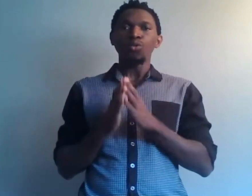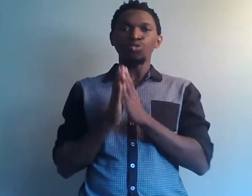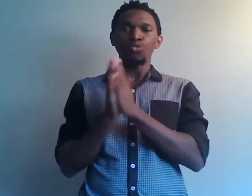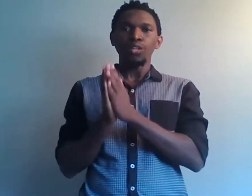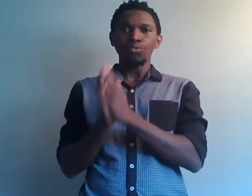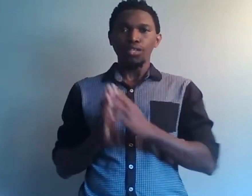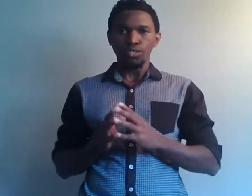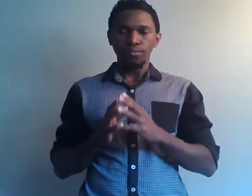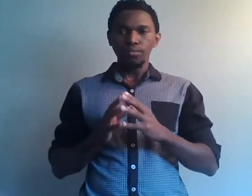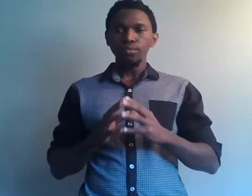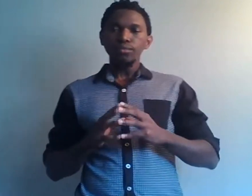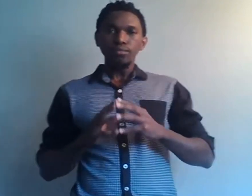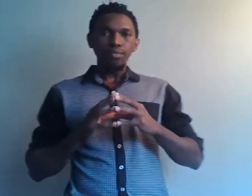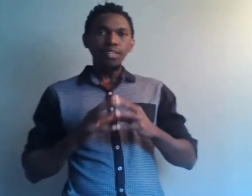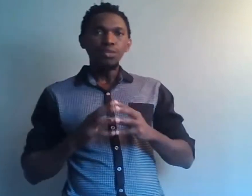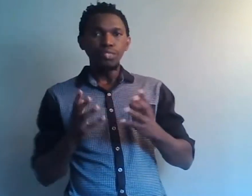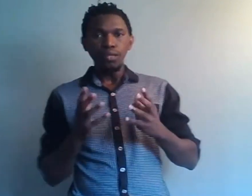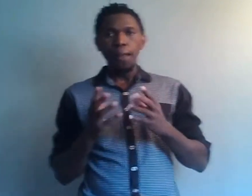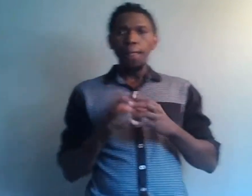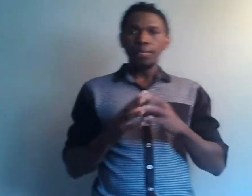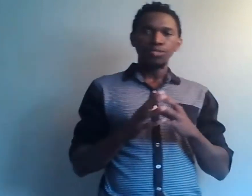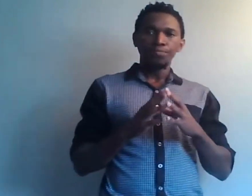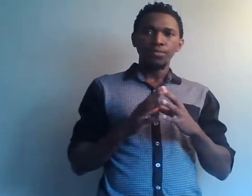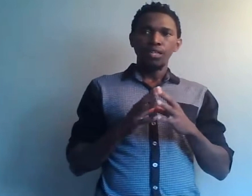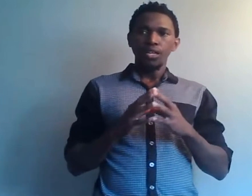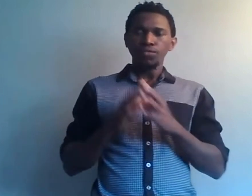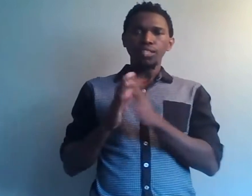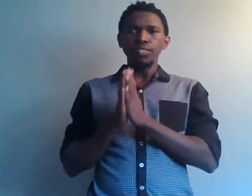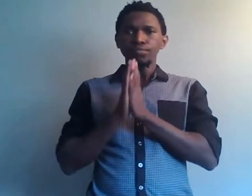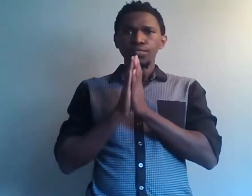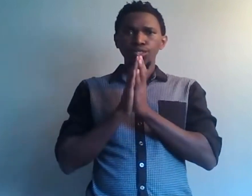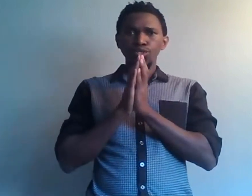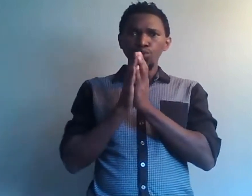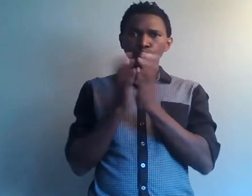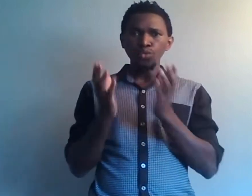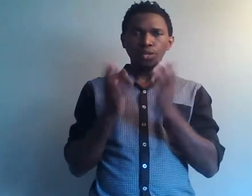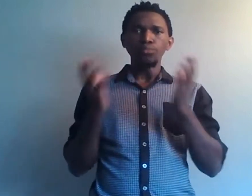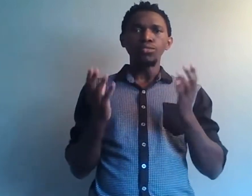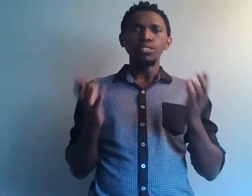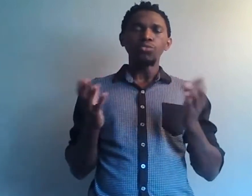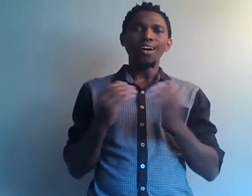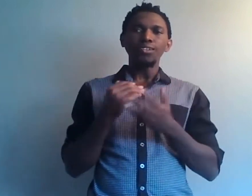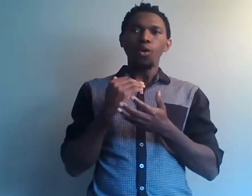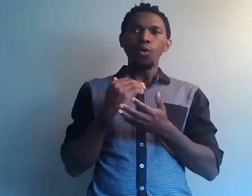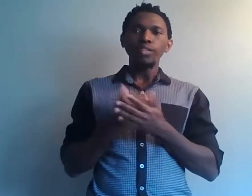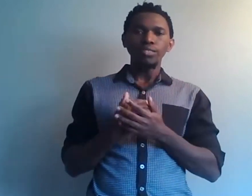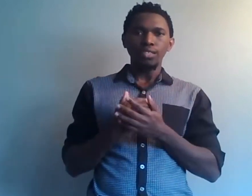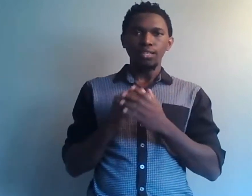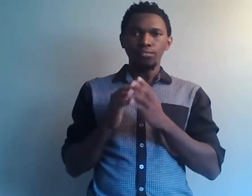recevoir de l'argent. Oui, parce que vous savez, nous, la communauté noire, on a une certaine